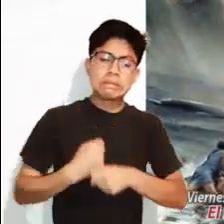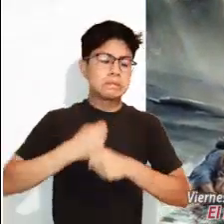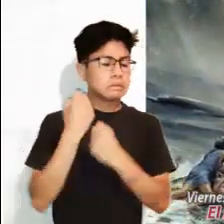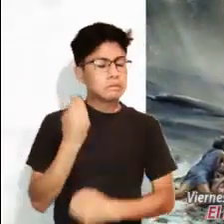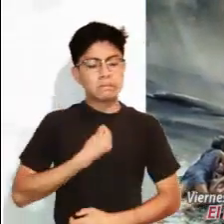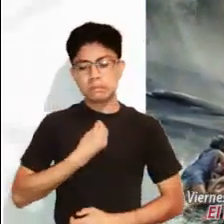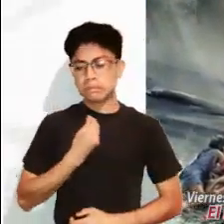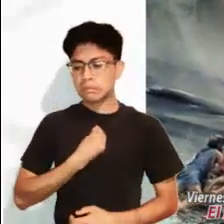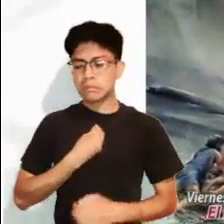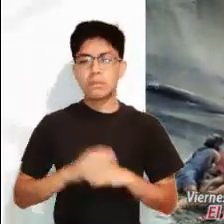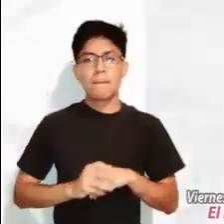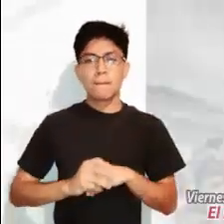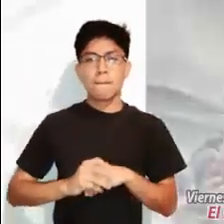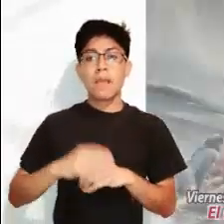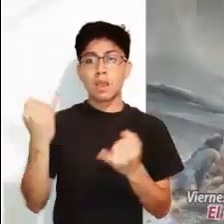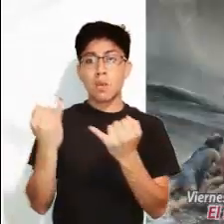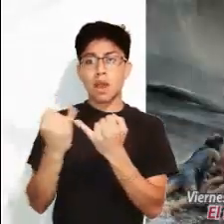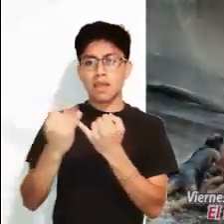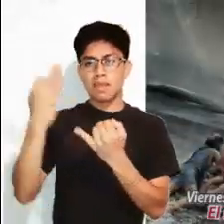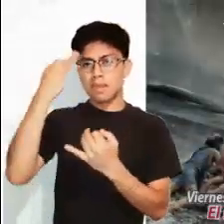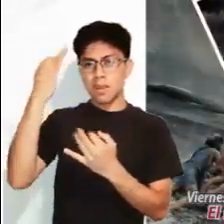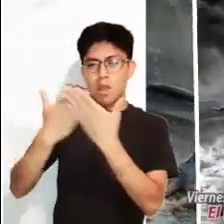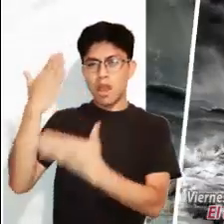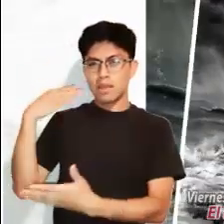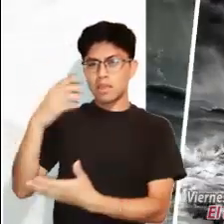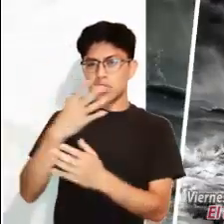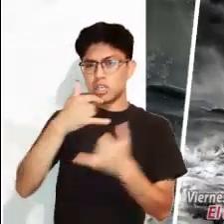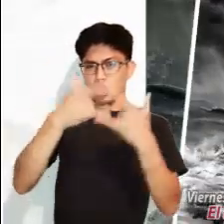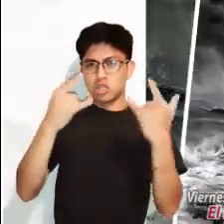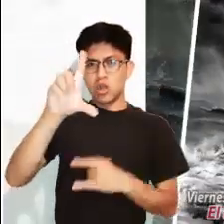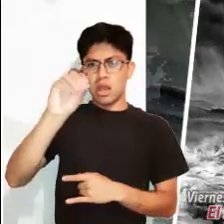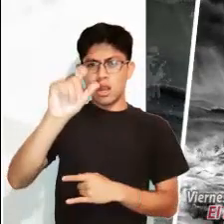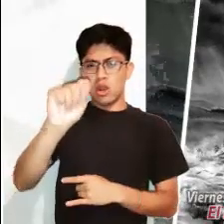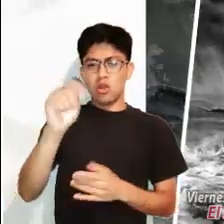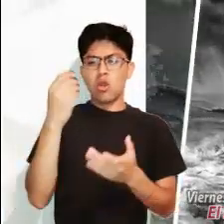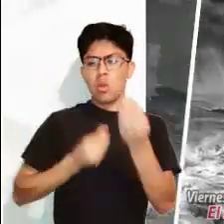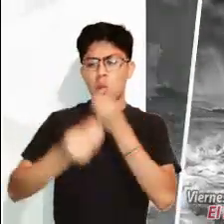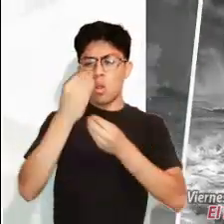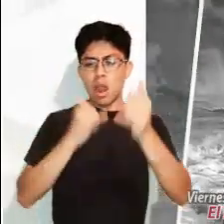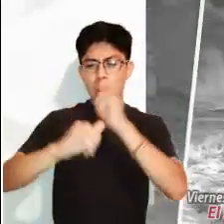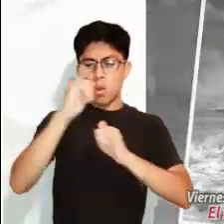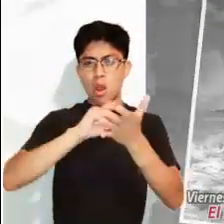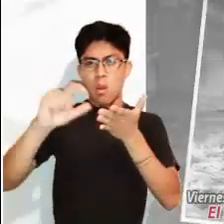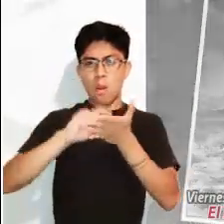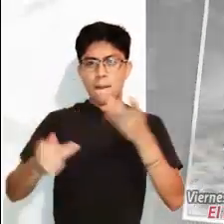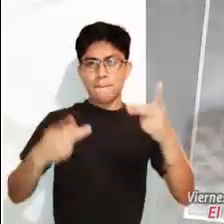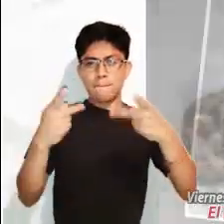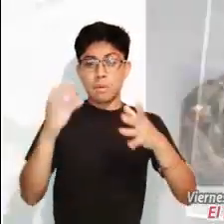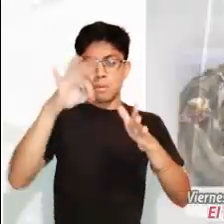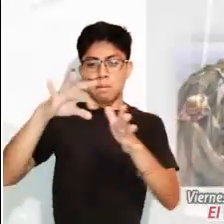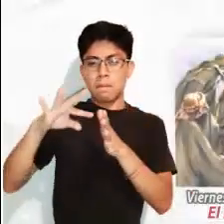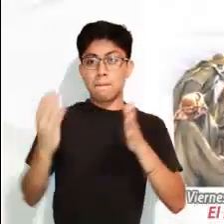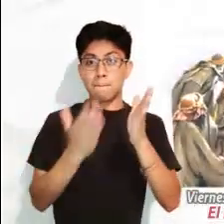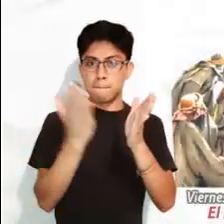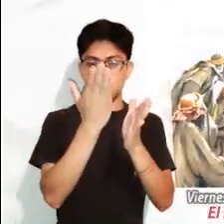vino el diluvio y los hizo perecer a todos. Lo mismo sucedió en el tiempo de Lot. Comían y bebían, compraban y